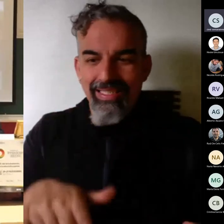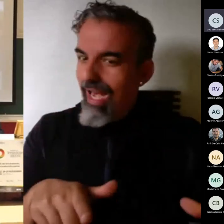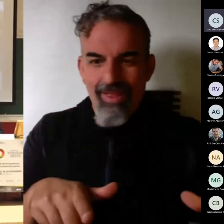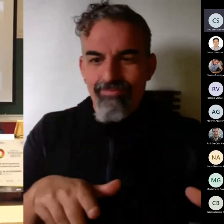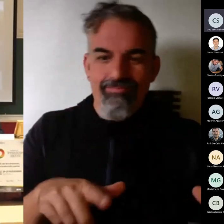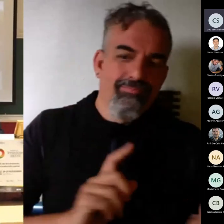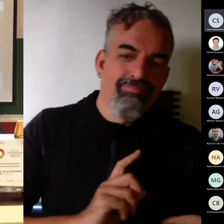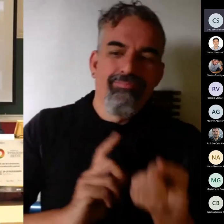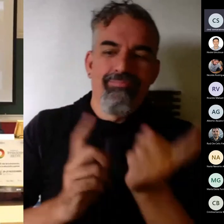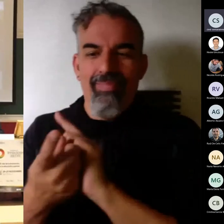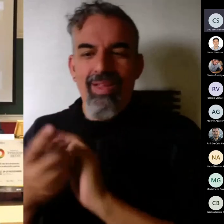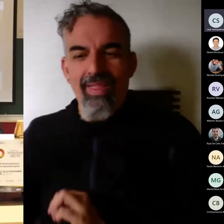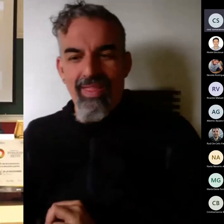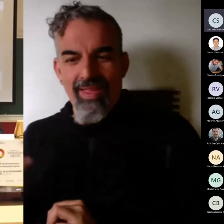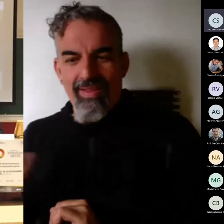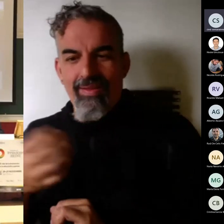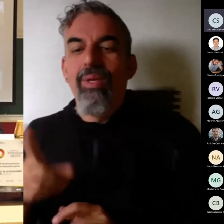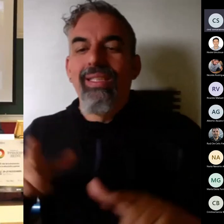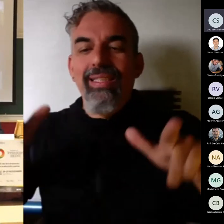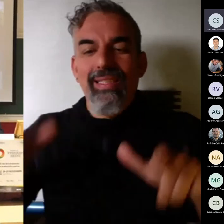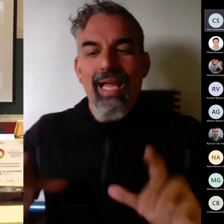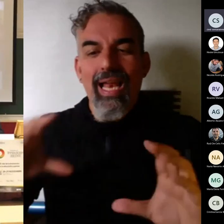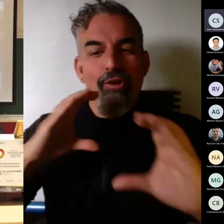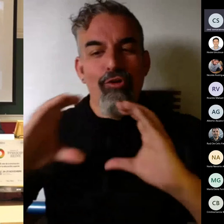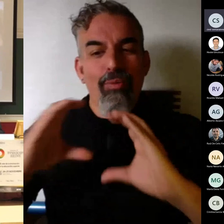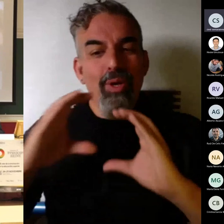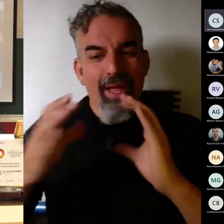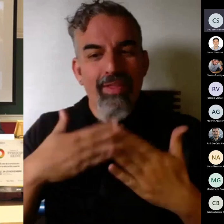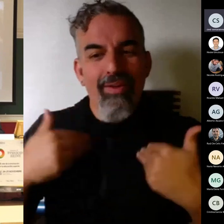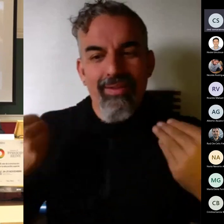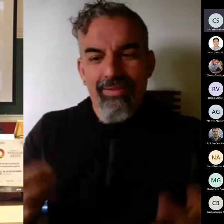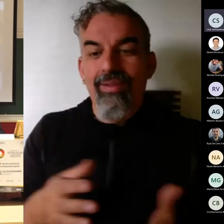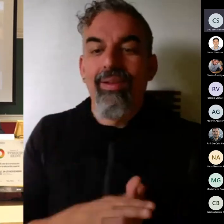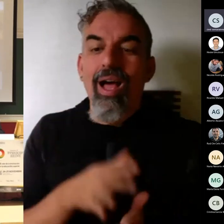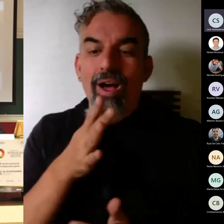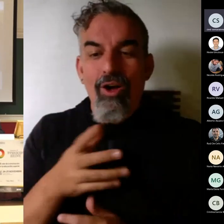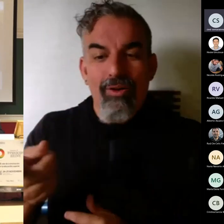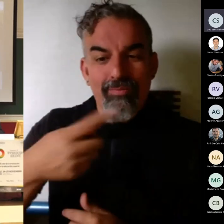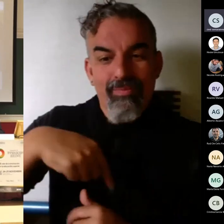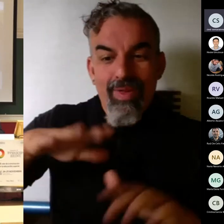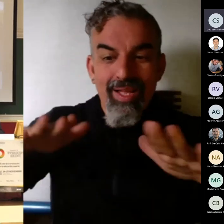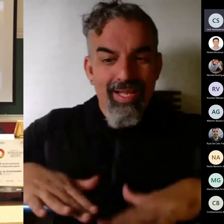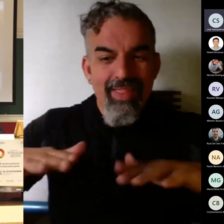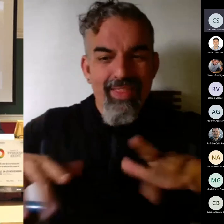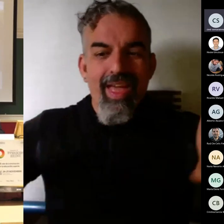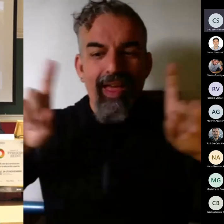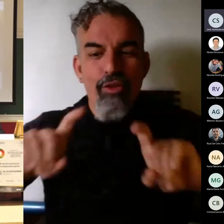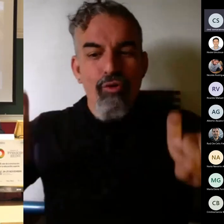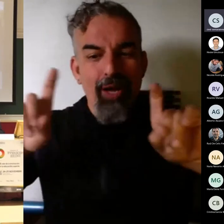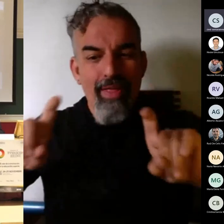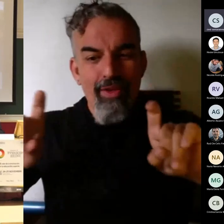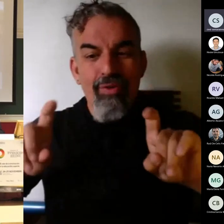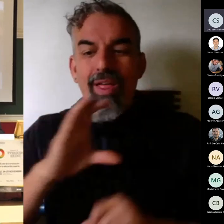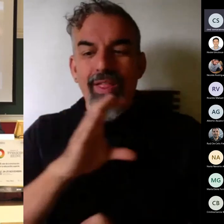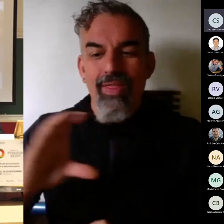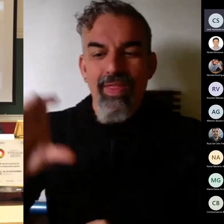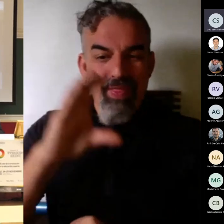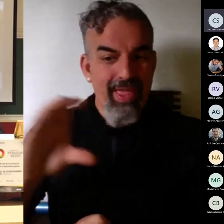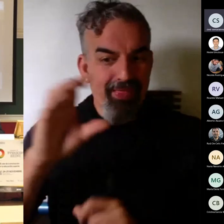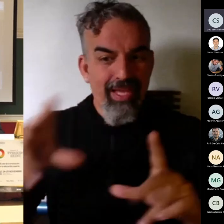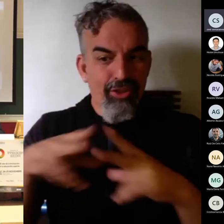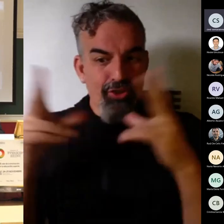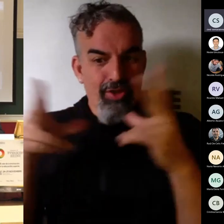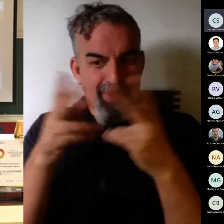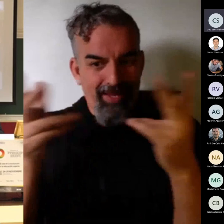poder ir a la sala de comunicaciones que quieran menos los que os vais a quedar en educación y ciencias sociales es aquí en